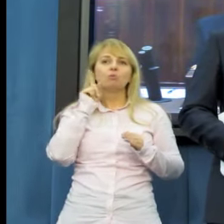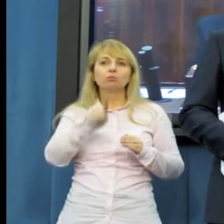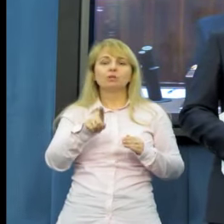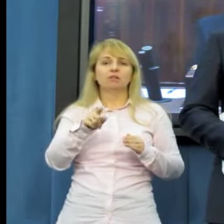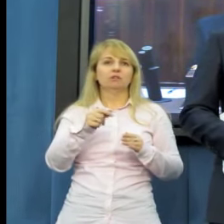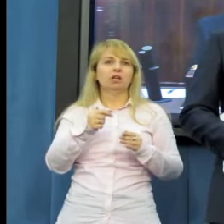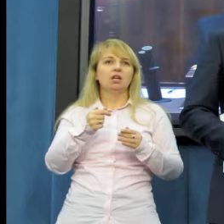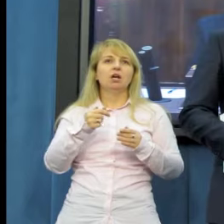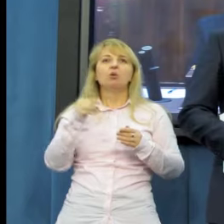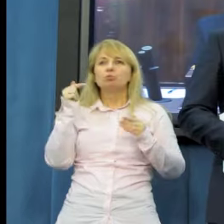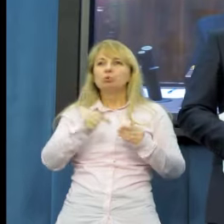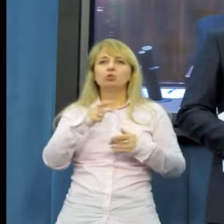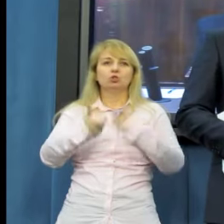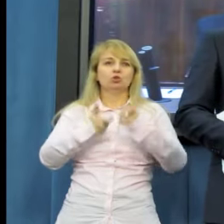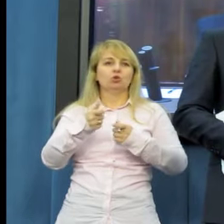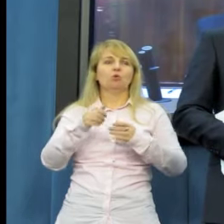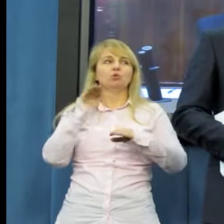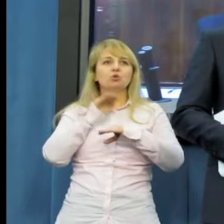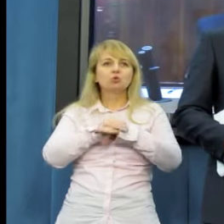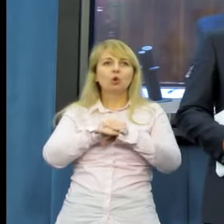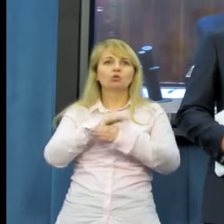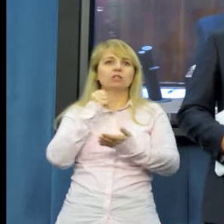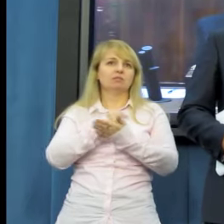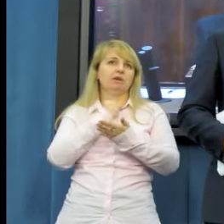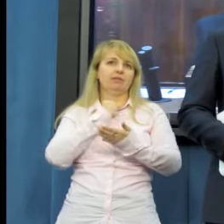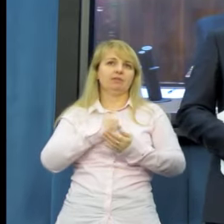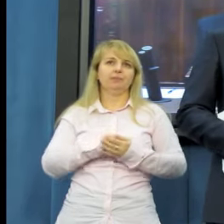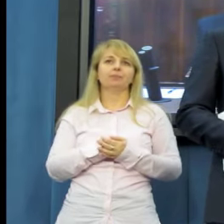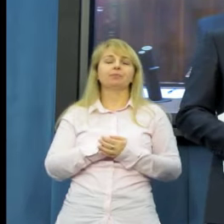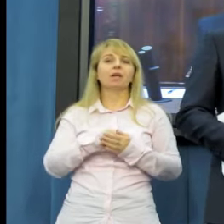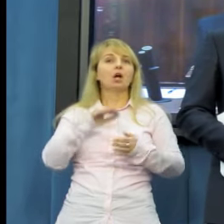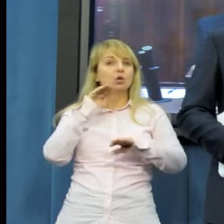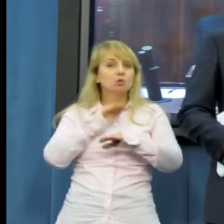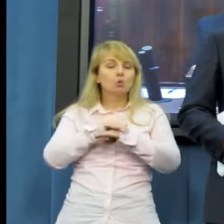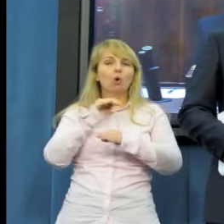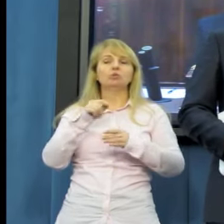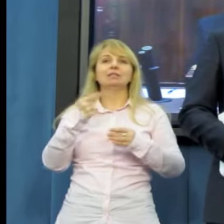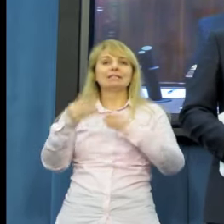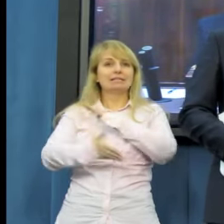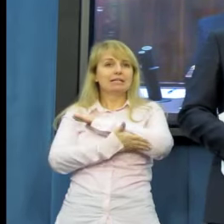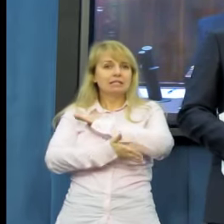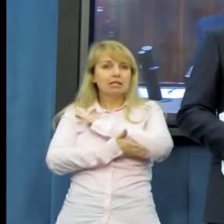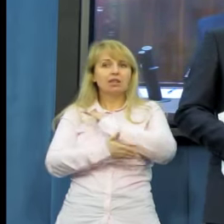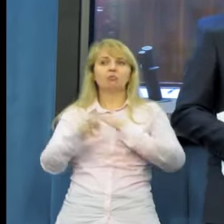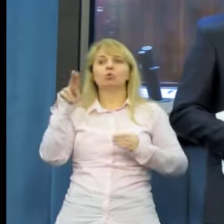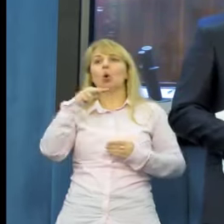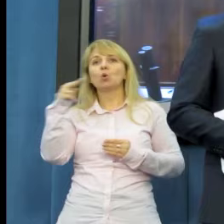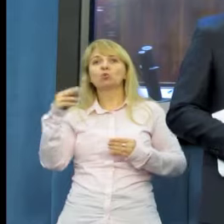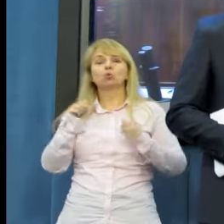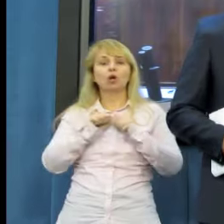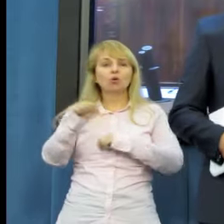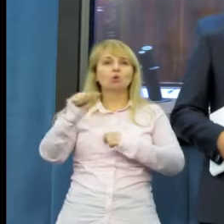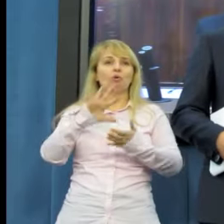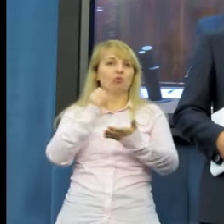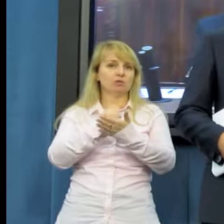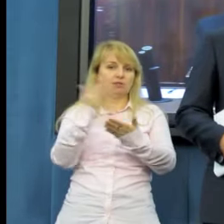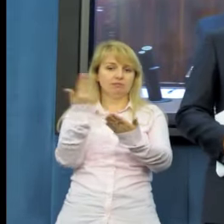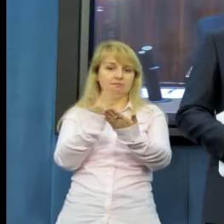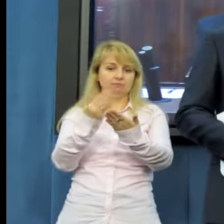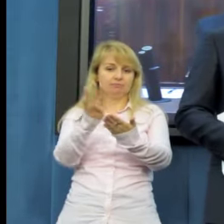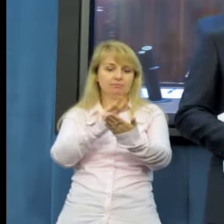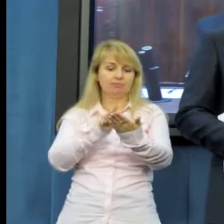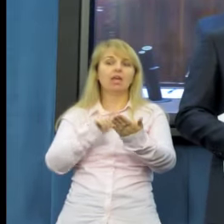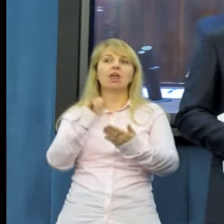się zgodnie z prawem, zgodnie z pewnymi zasadami, które są określone w ustawie i w